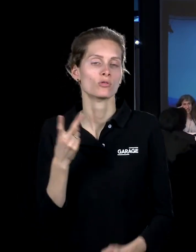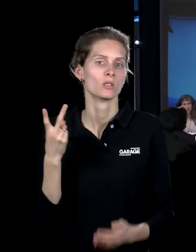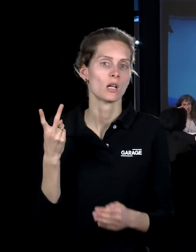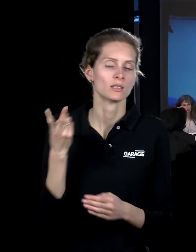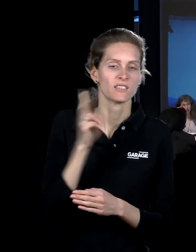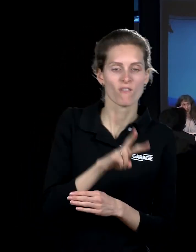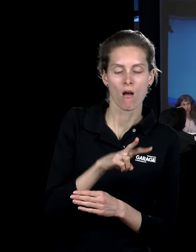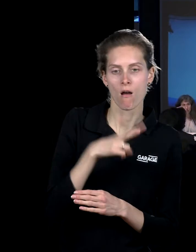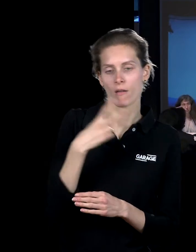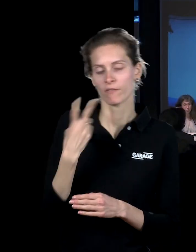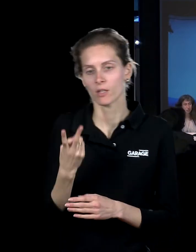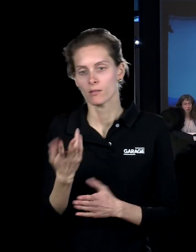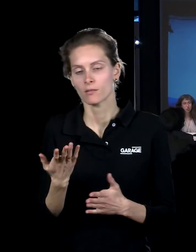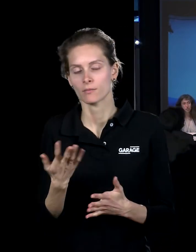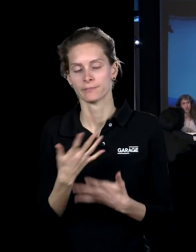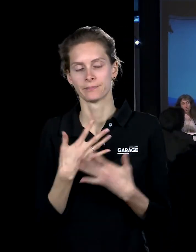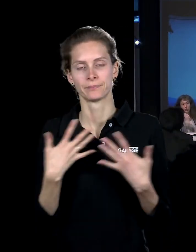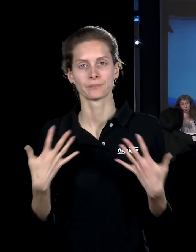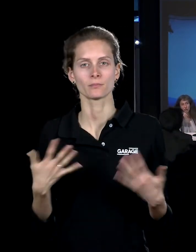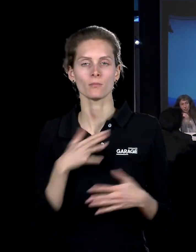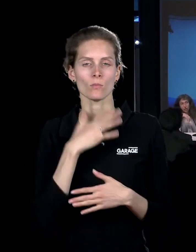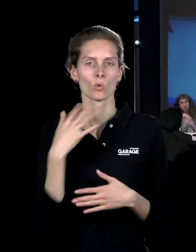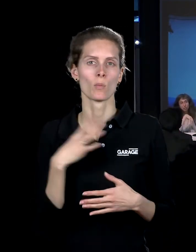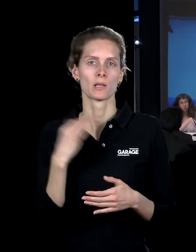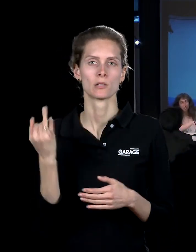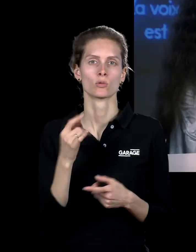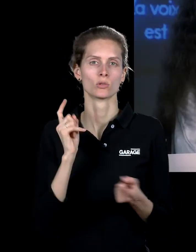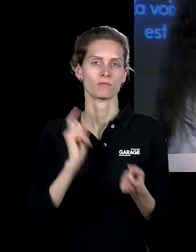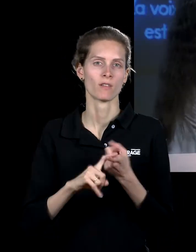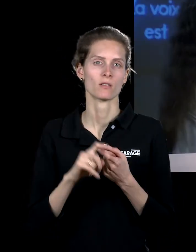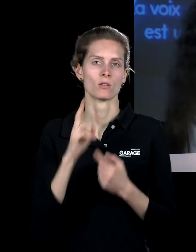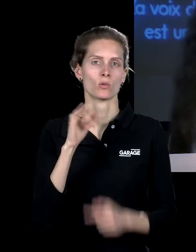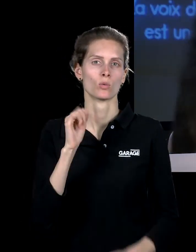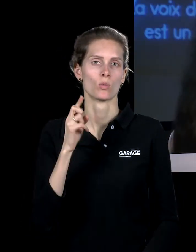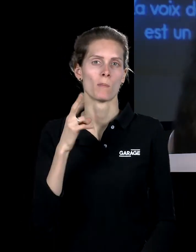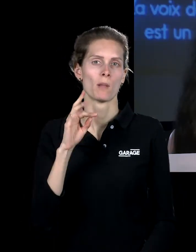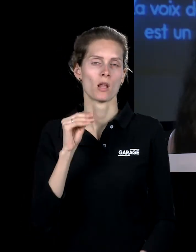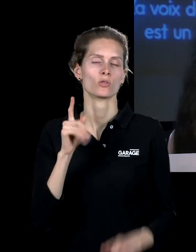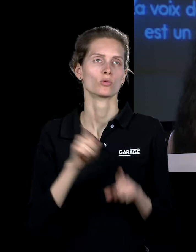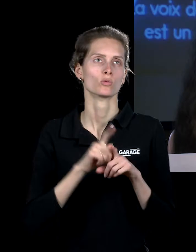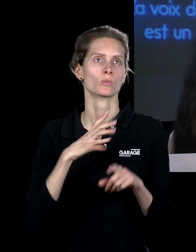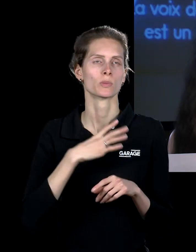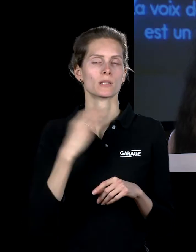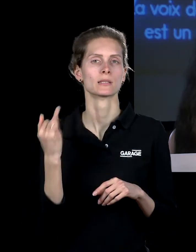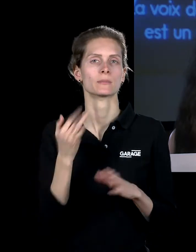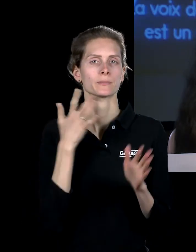раздваивание, удвоение, двойничество. У было очень много историй, связанных с этим самым феноменом дубляжа, в том числе, например, было исследование